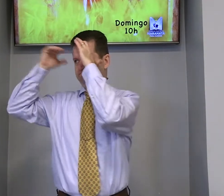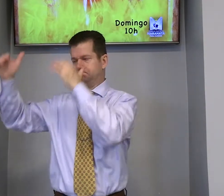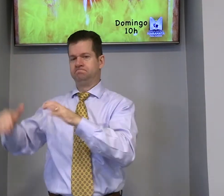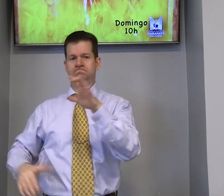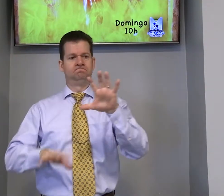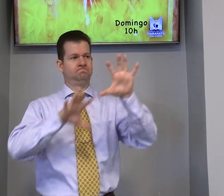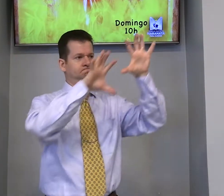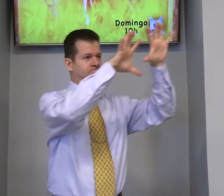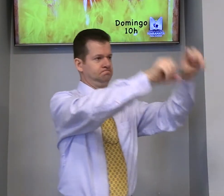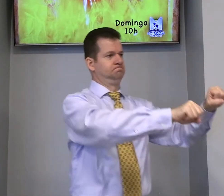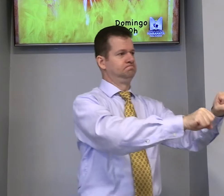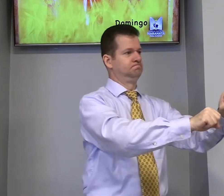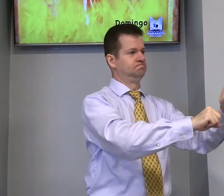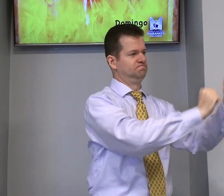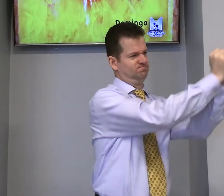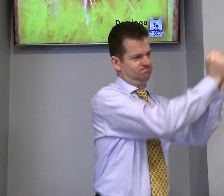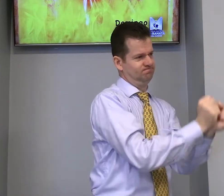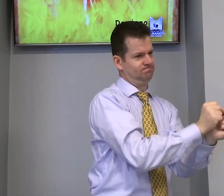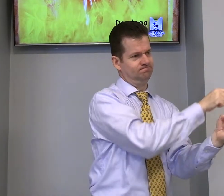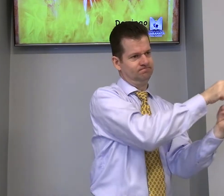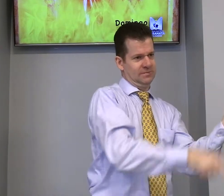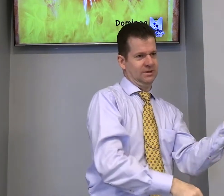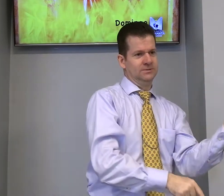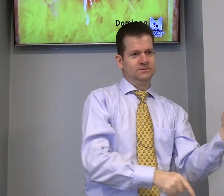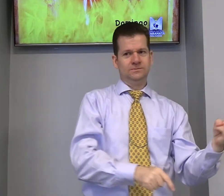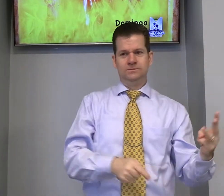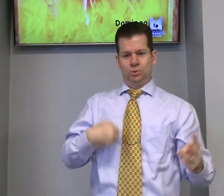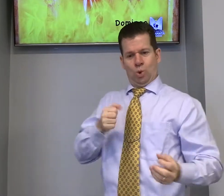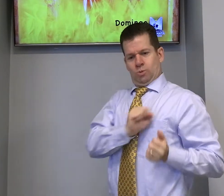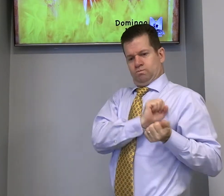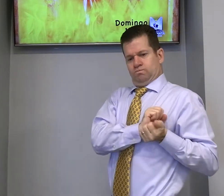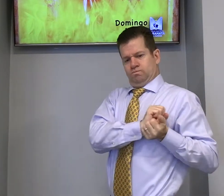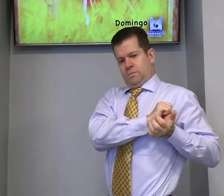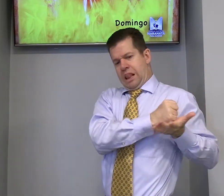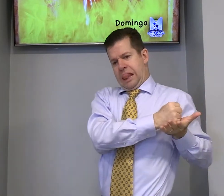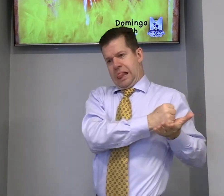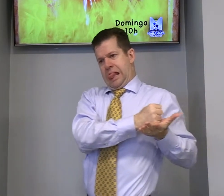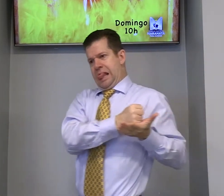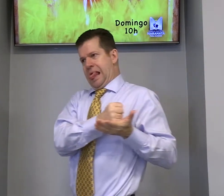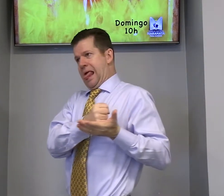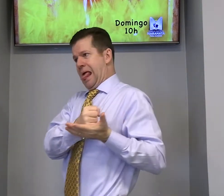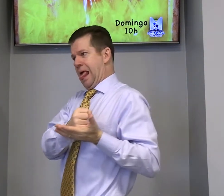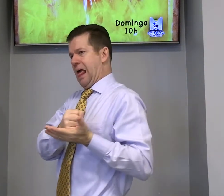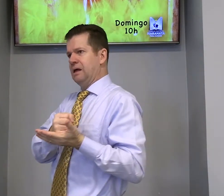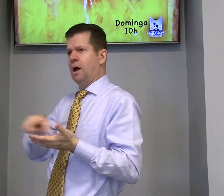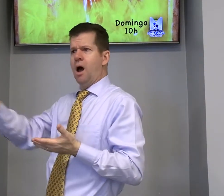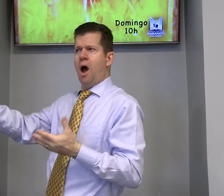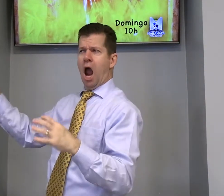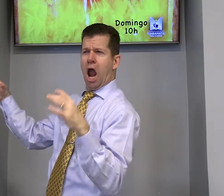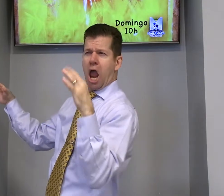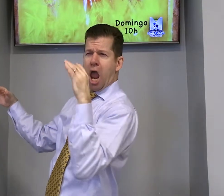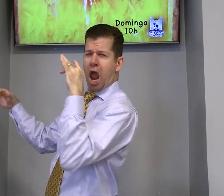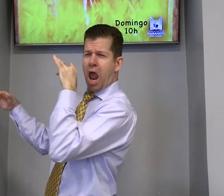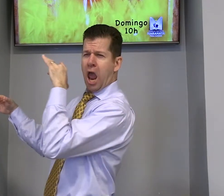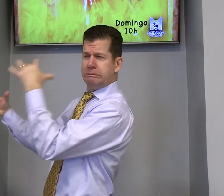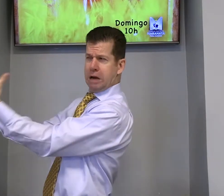homens. Os homens obedeceram, pegou os três, amarraram, levaram para a